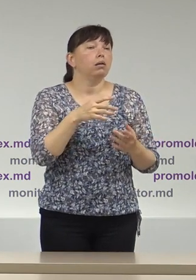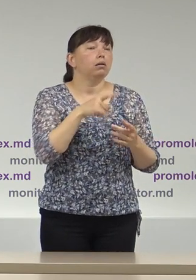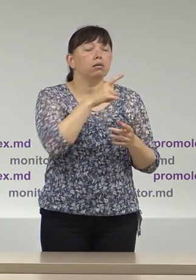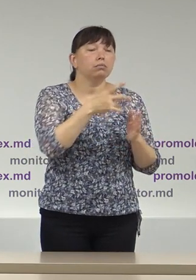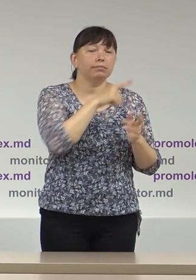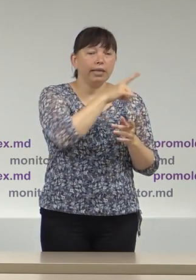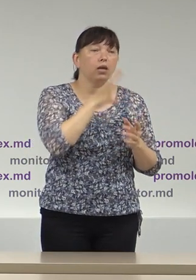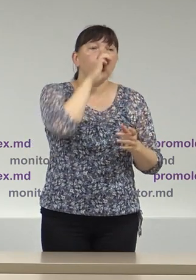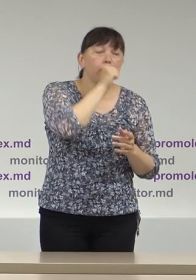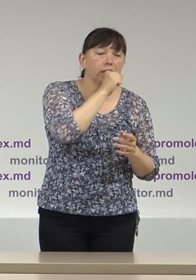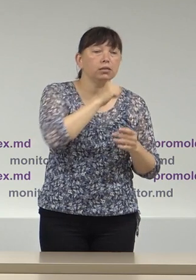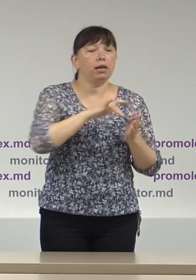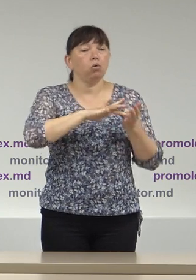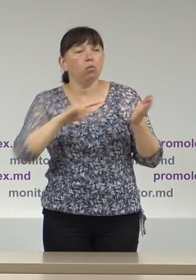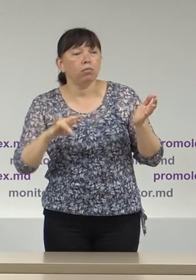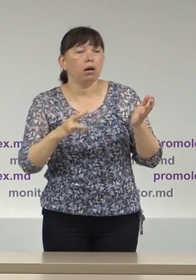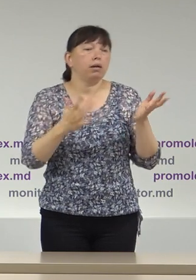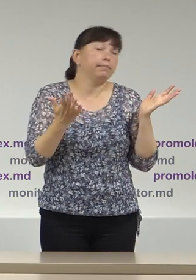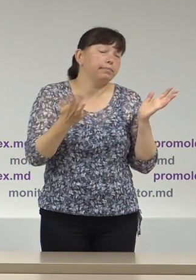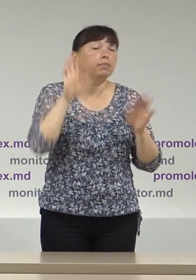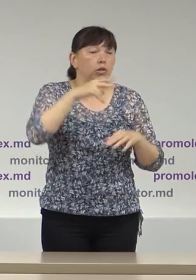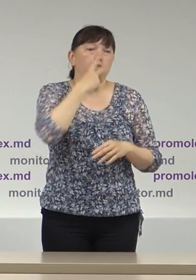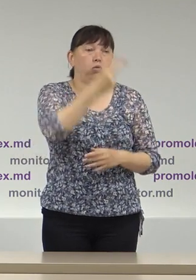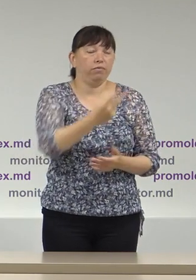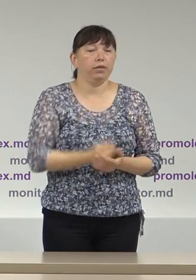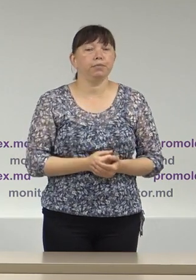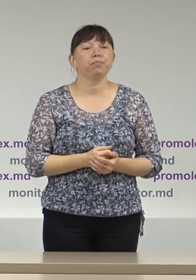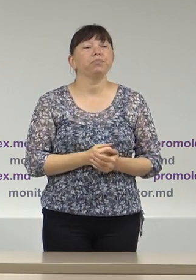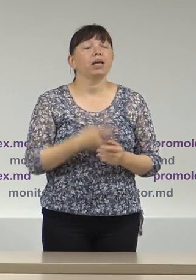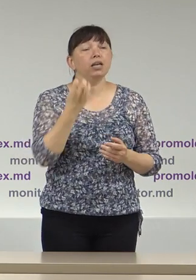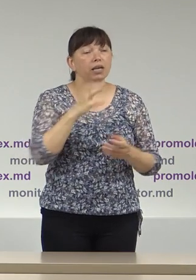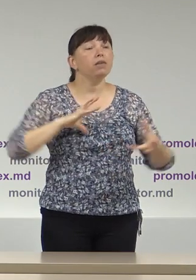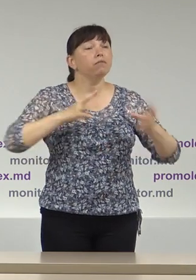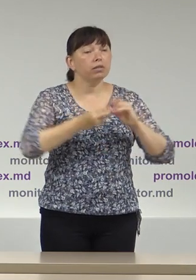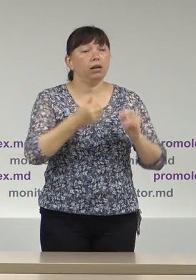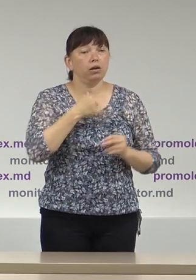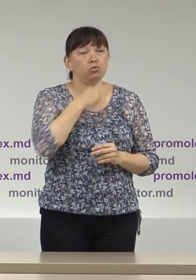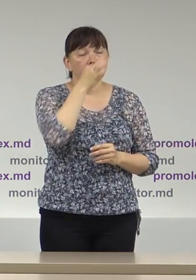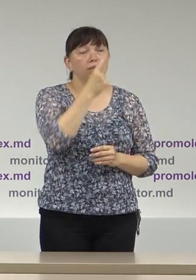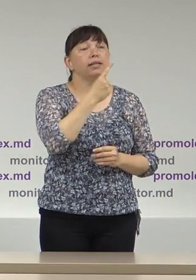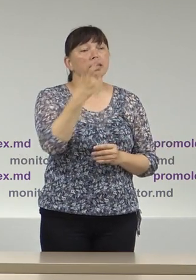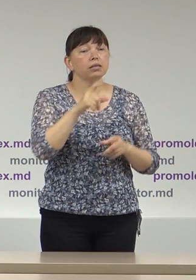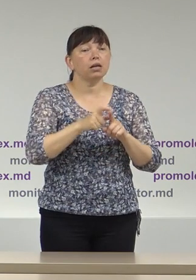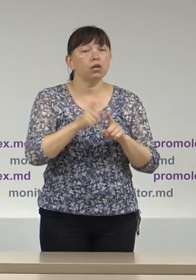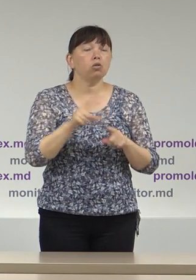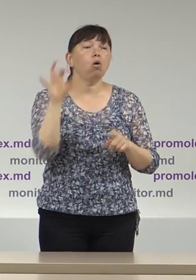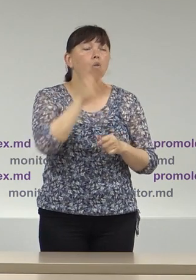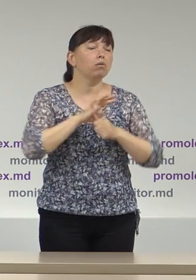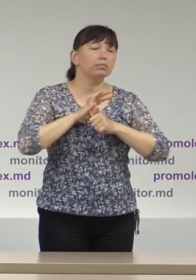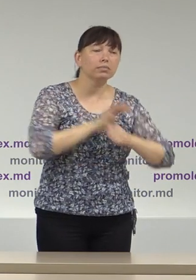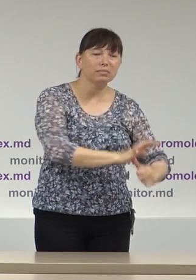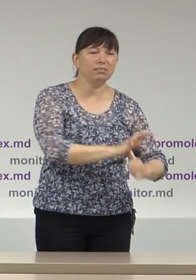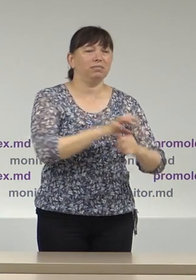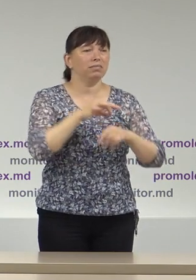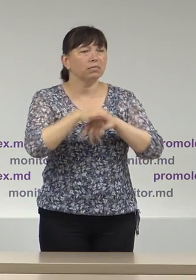concurenții electorali în această campanie Și în final câteva cuvinte despre discursul de ură și instigare